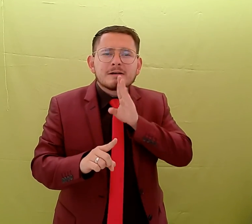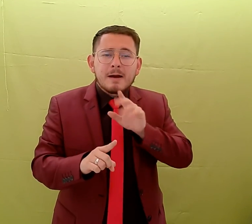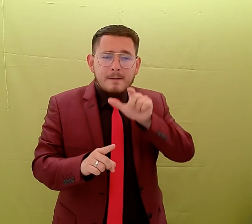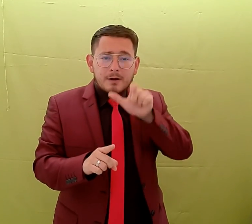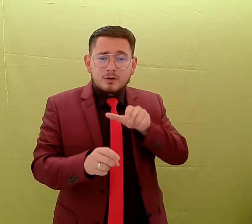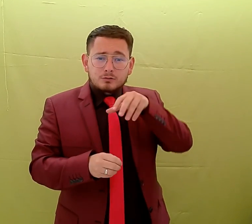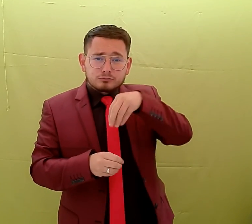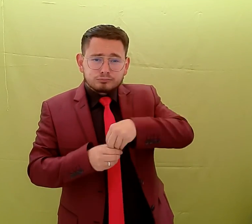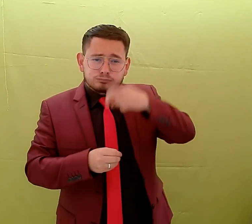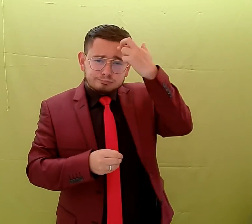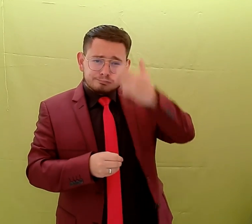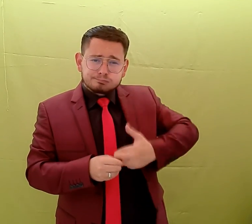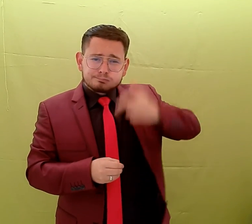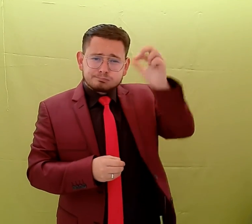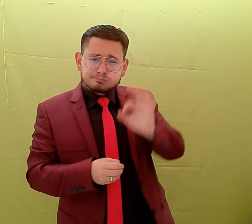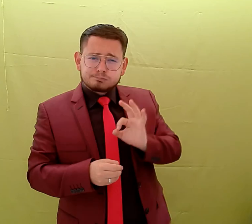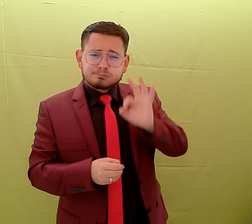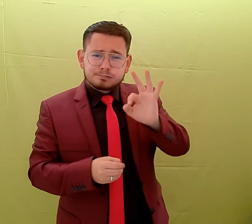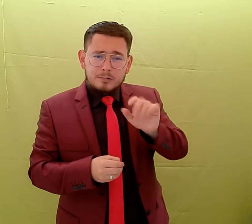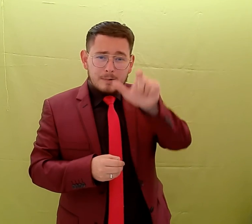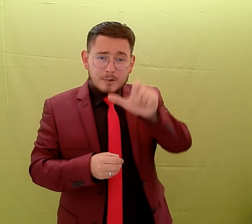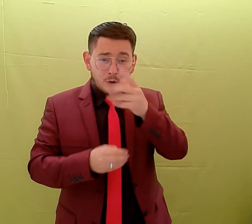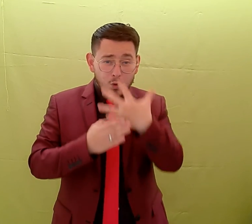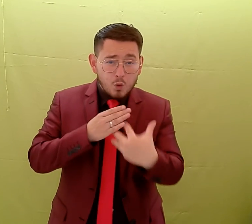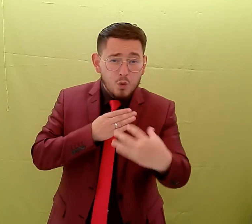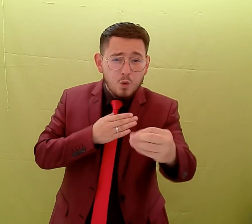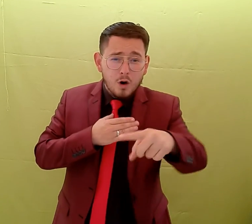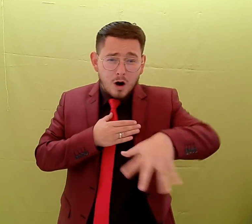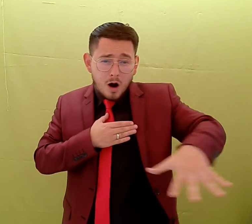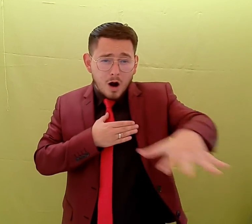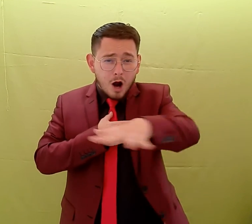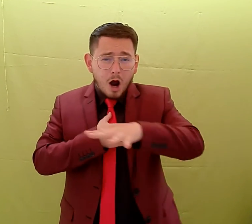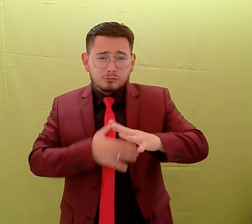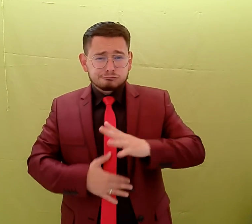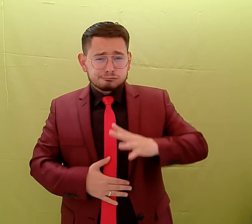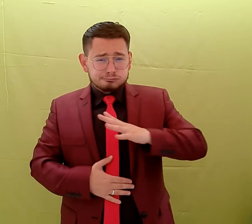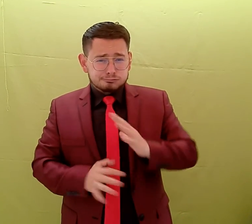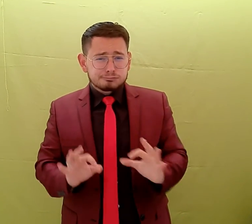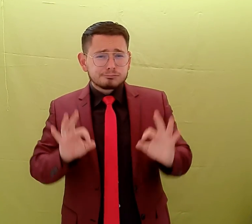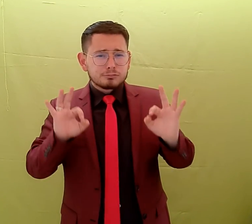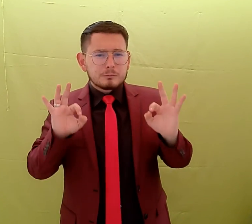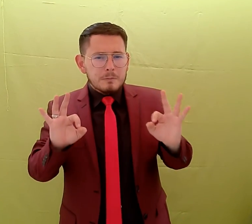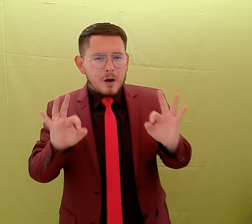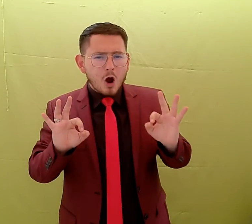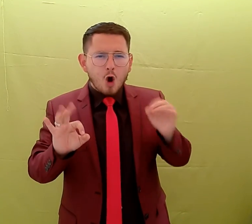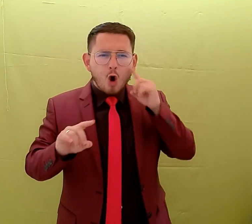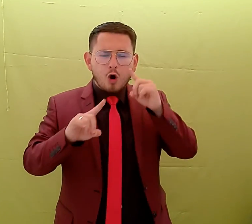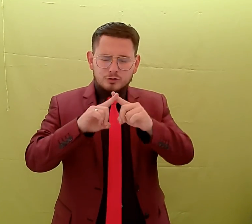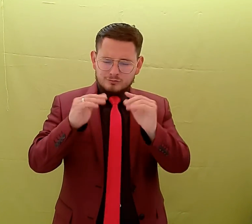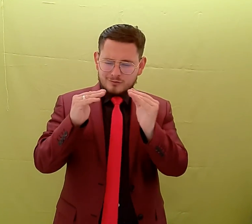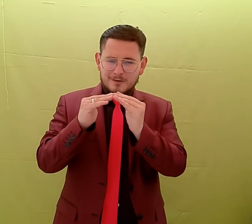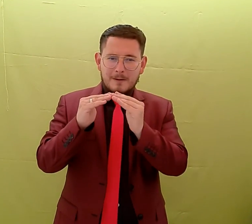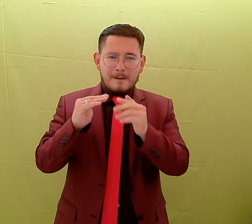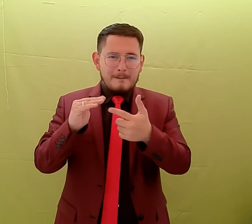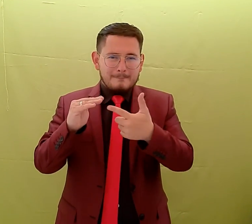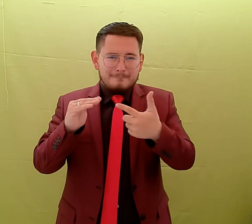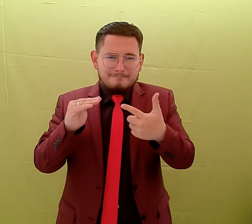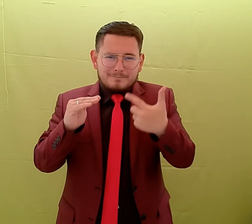cliente interno, los usuarios, se sientan satisfechos y cómodos en su atención, teniendo unas instalaciones casi nuevas, porque en la UBA los